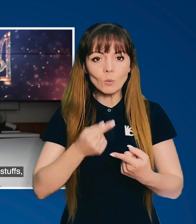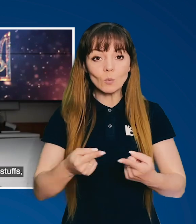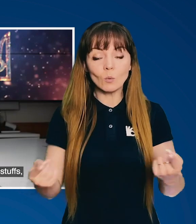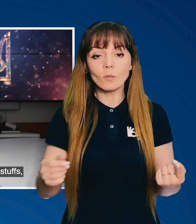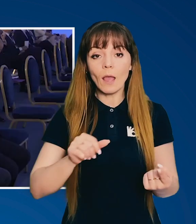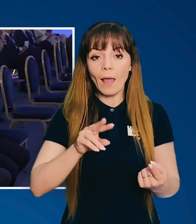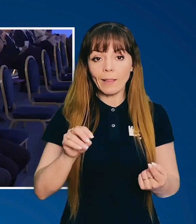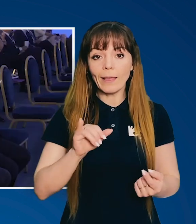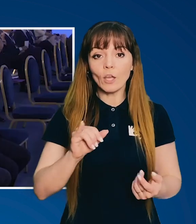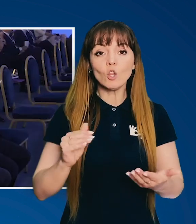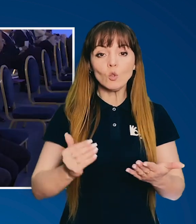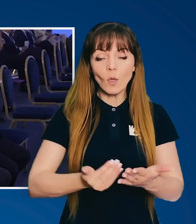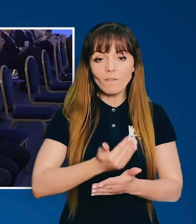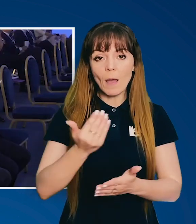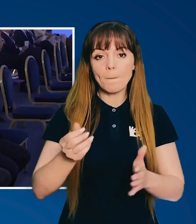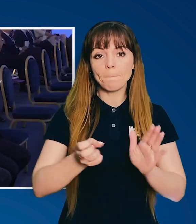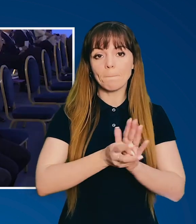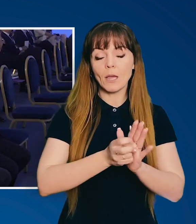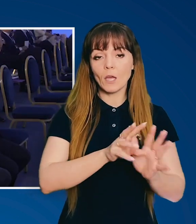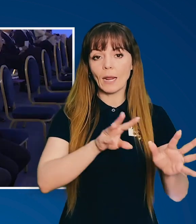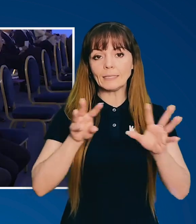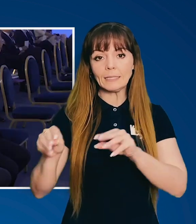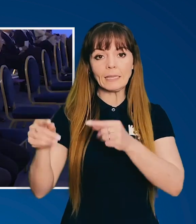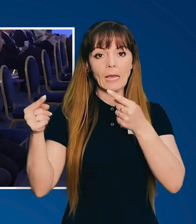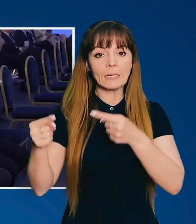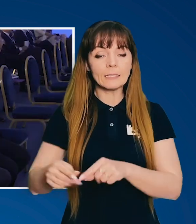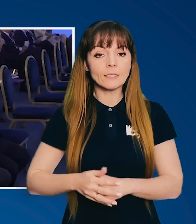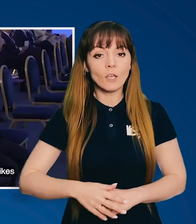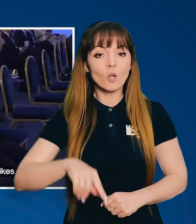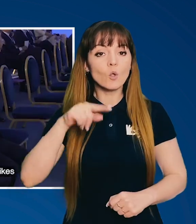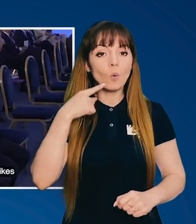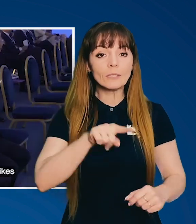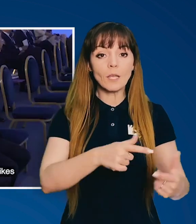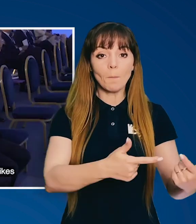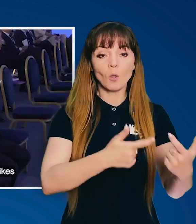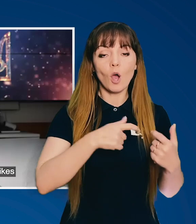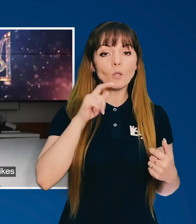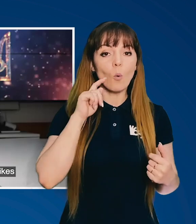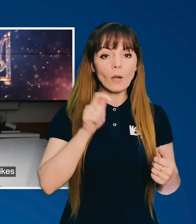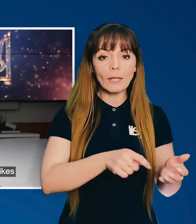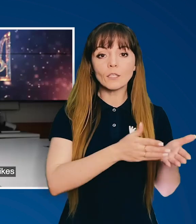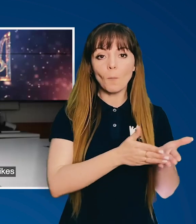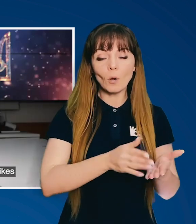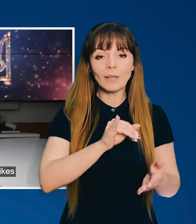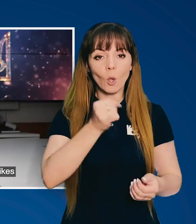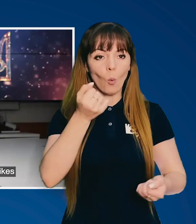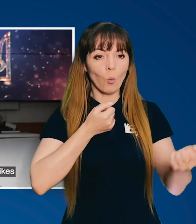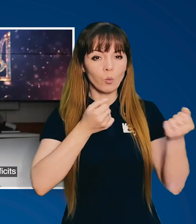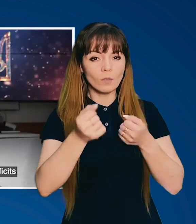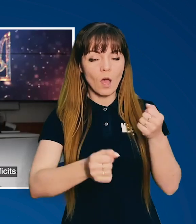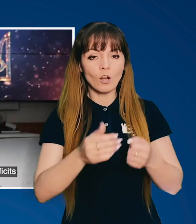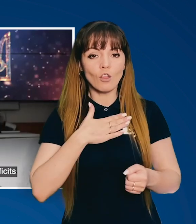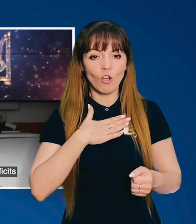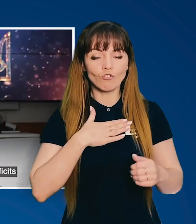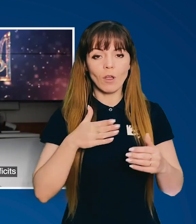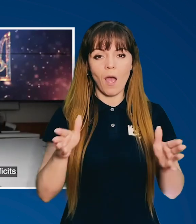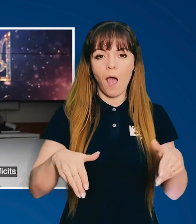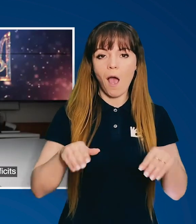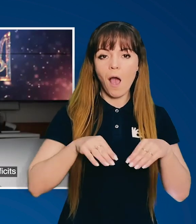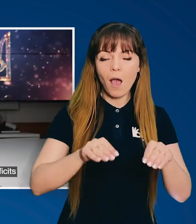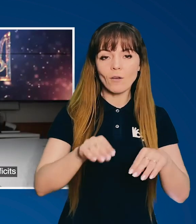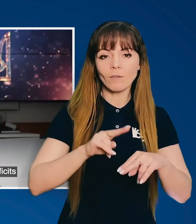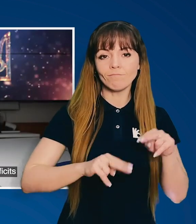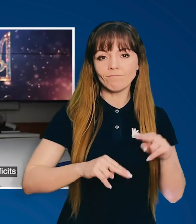продукти харчування, але й нова міграційна кризя. Російська блокада українських портів і удари по нашій